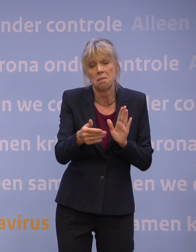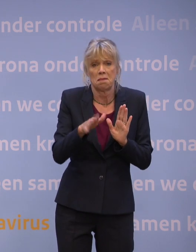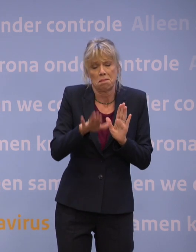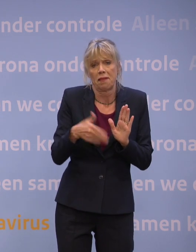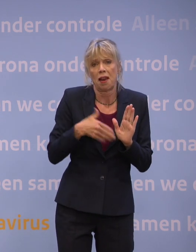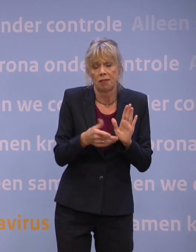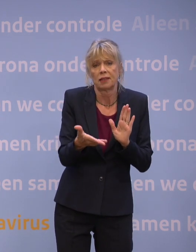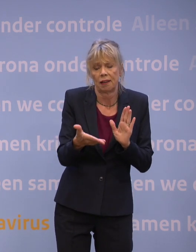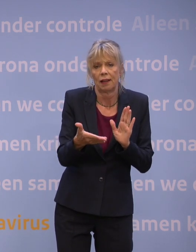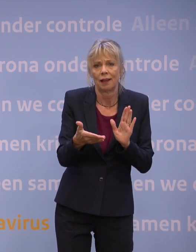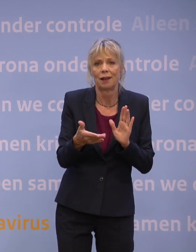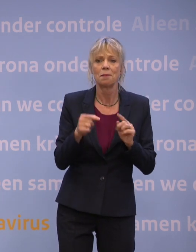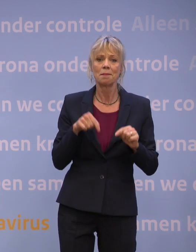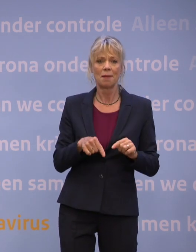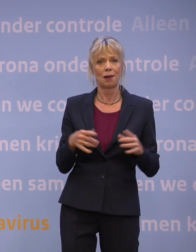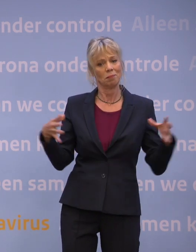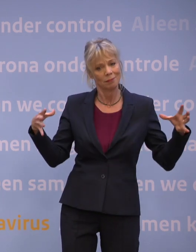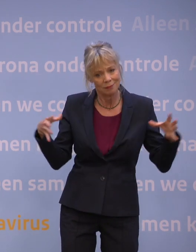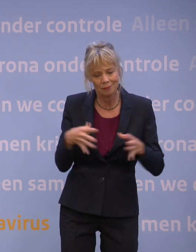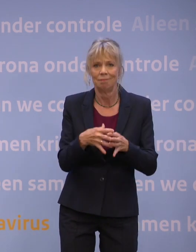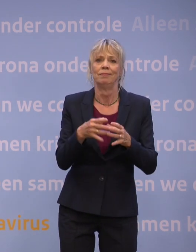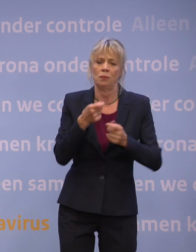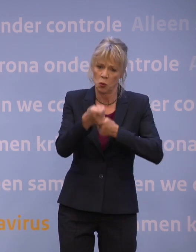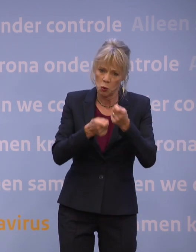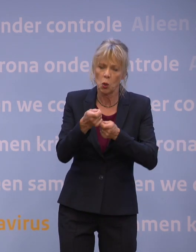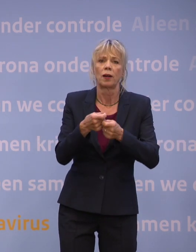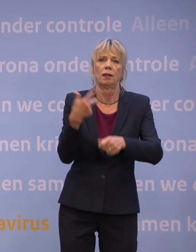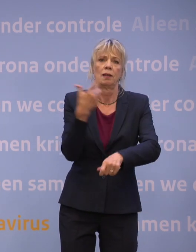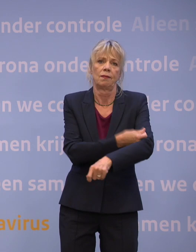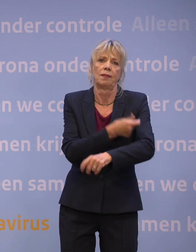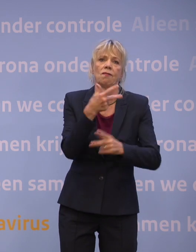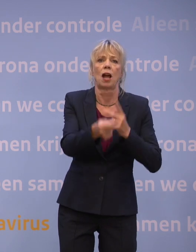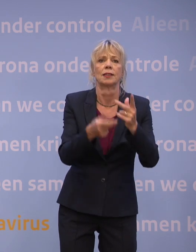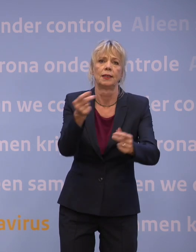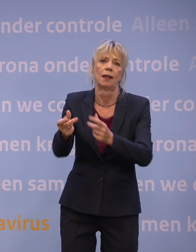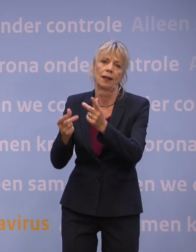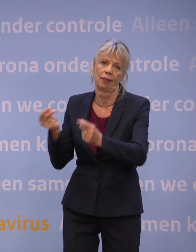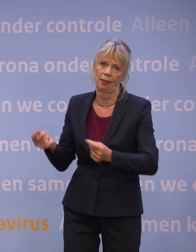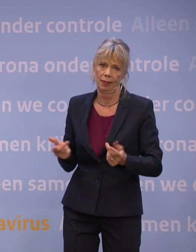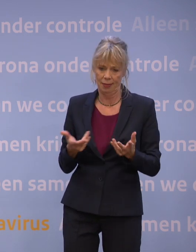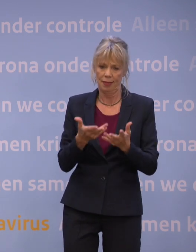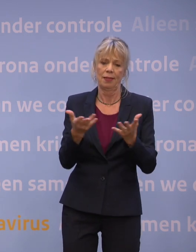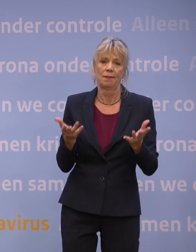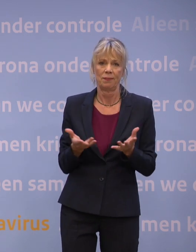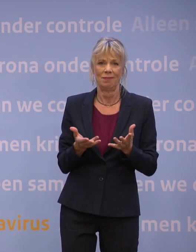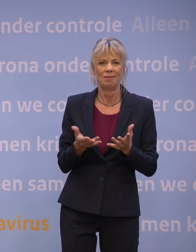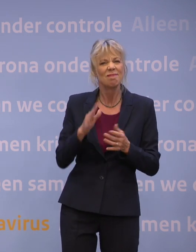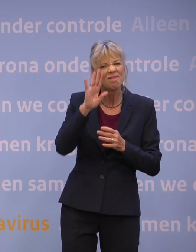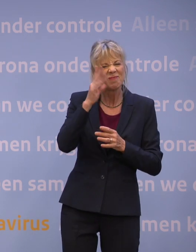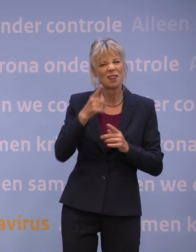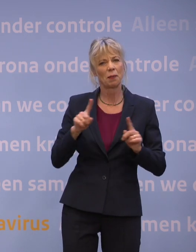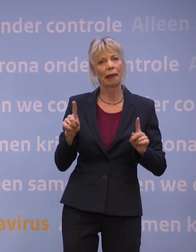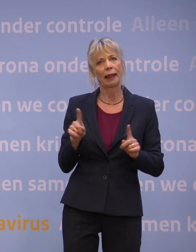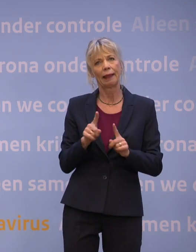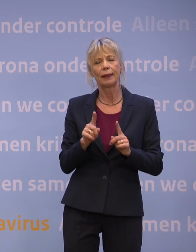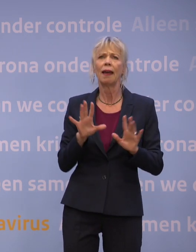Maar vooral door ons massaal te laten vaccineren. En nu is het zoals in dat bekende liedje, we